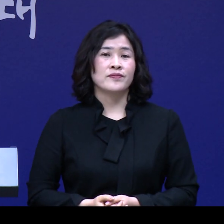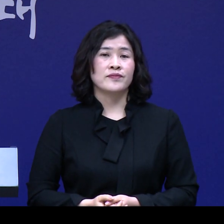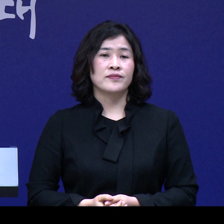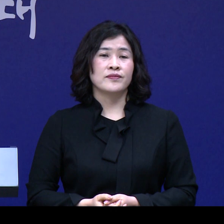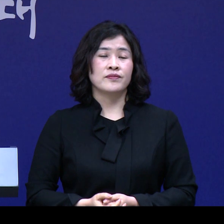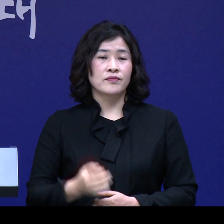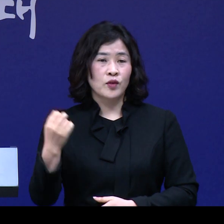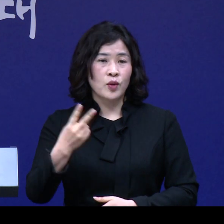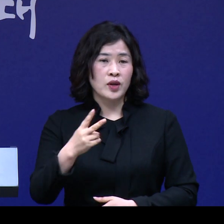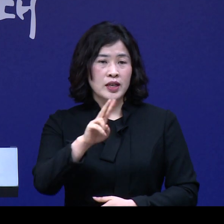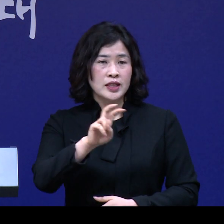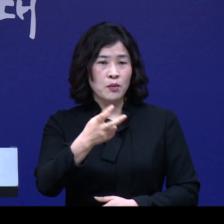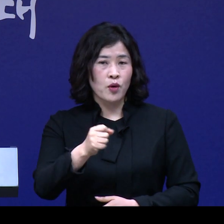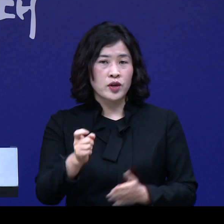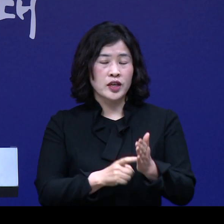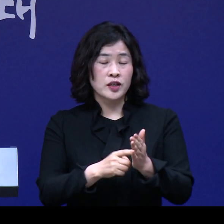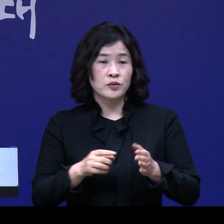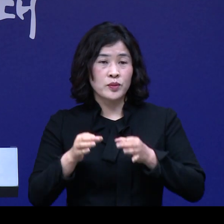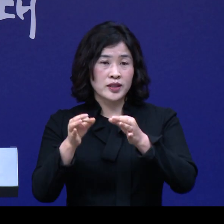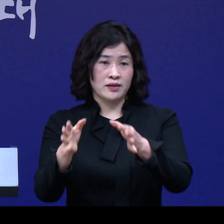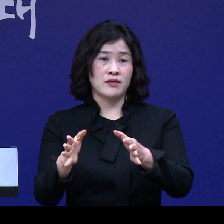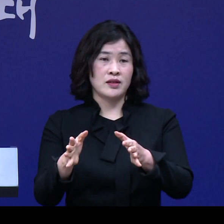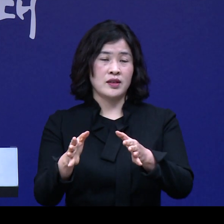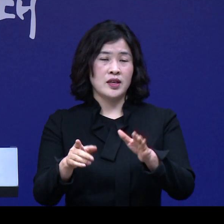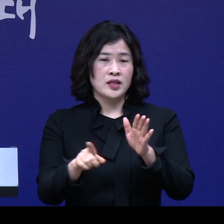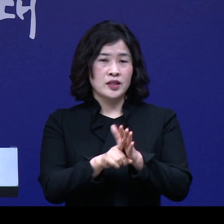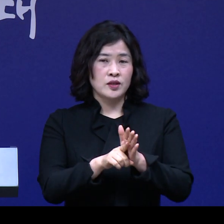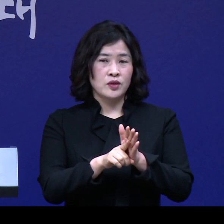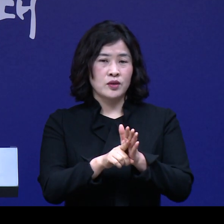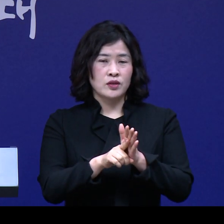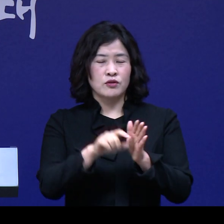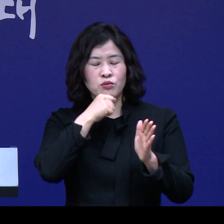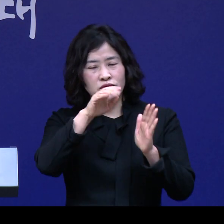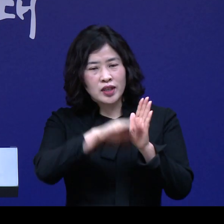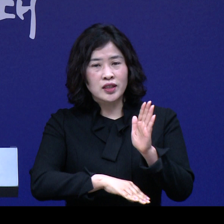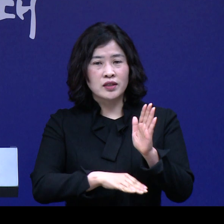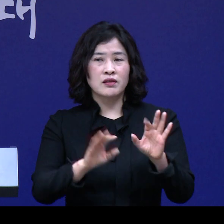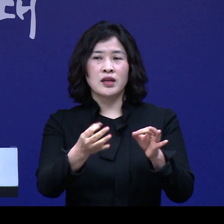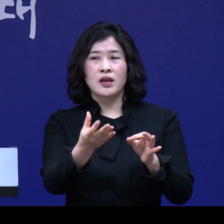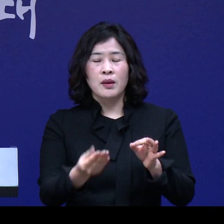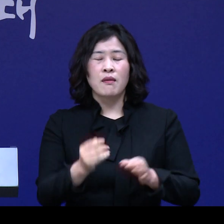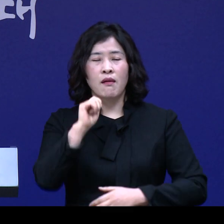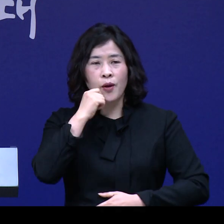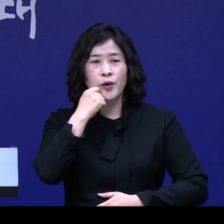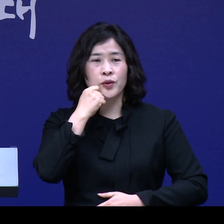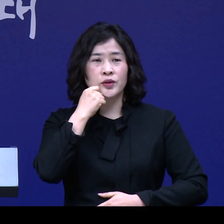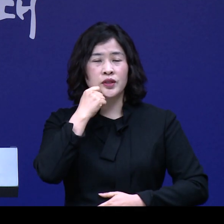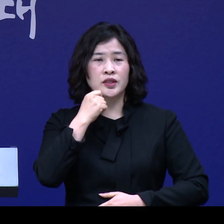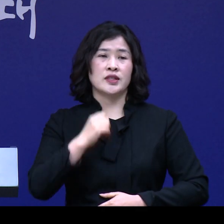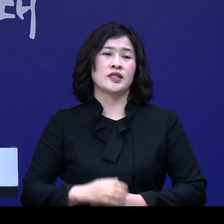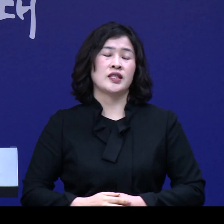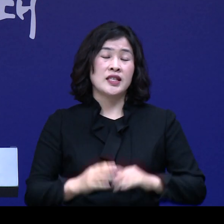또한 20억 원을 긴급 투입해서 신용도가 낮아서 금융기관 이용이 어려운